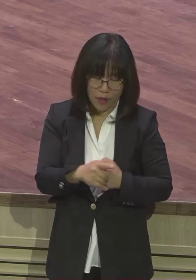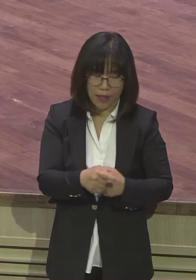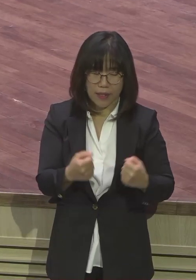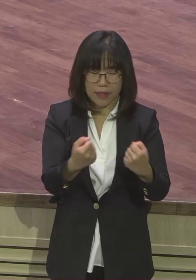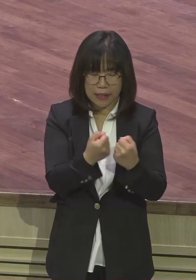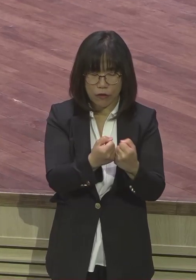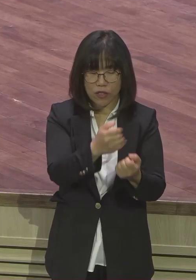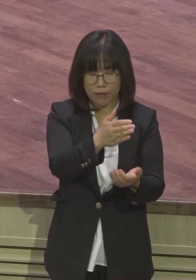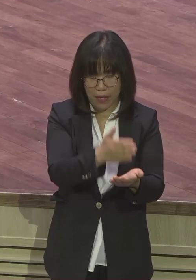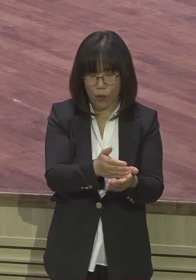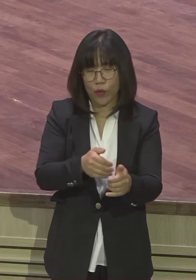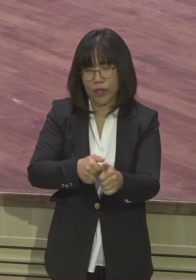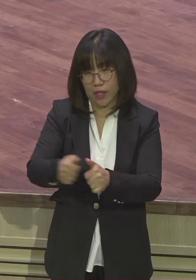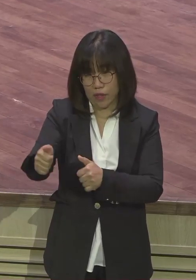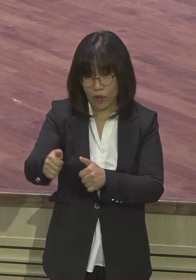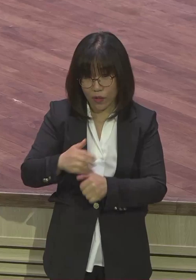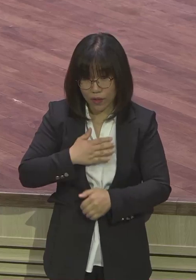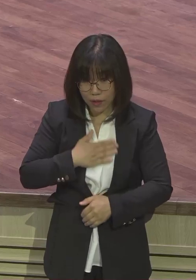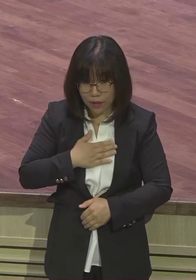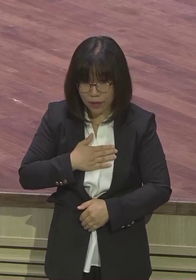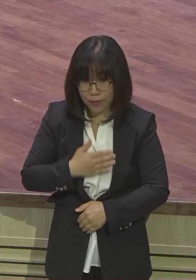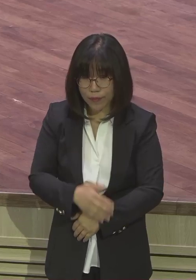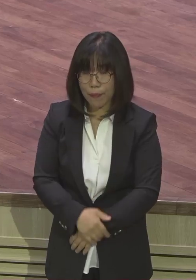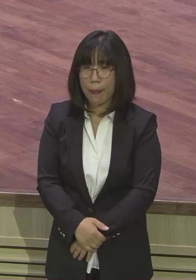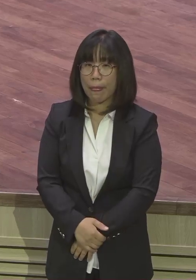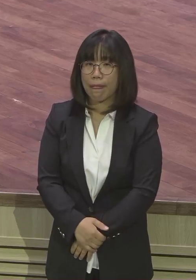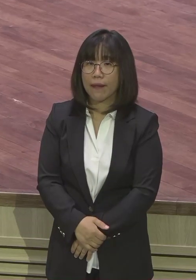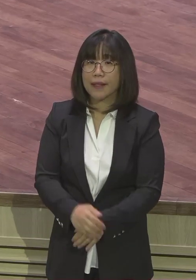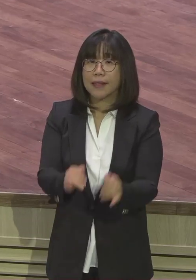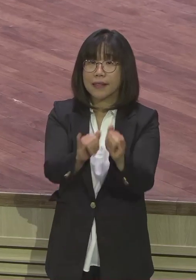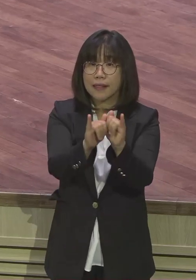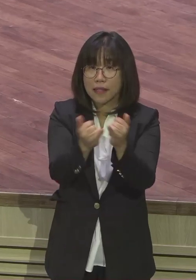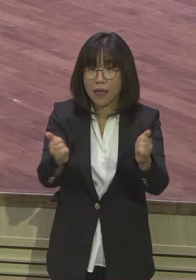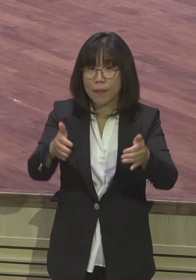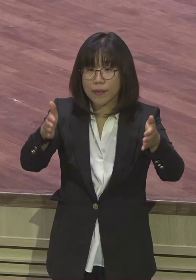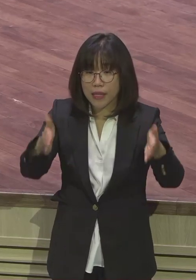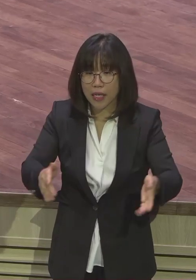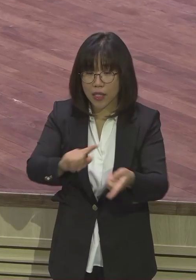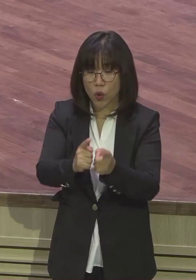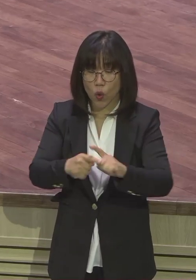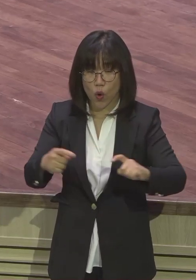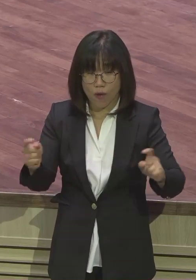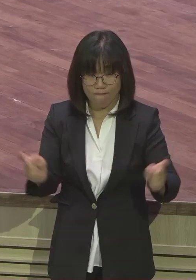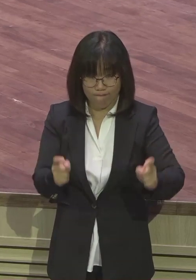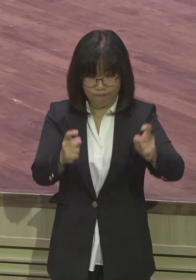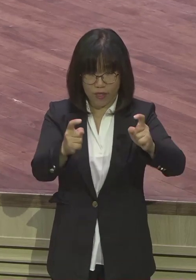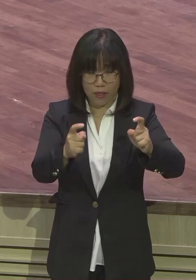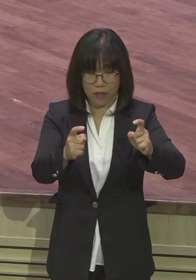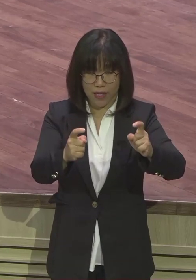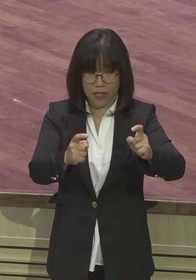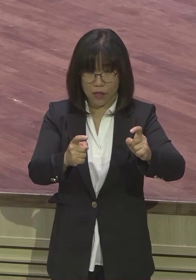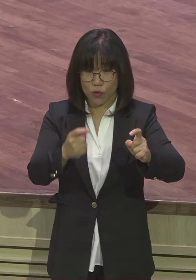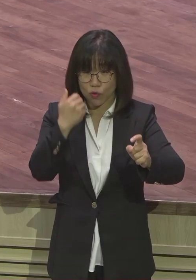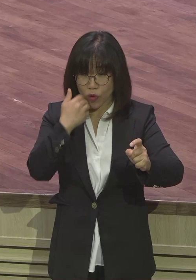사람과 사람 사이의 이 분쟁은요. 결국은 뭐요. 서로 상처밖에 없다는 거예요. 이기든 졌 든